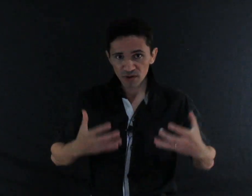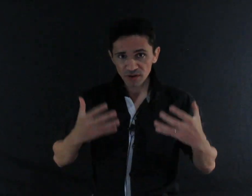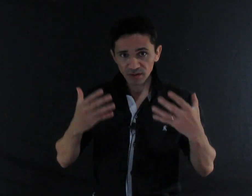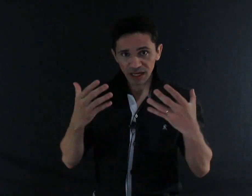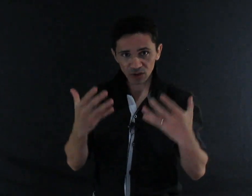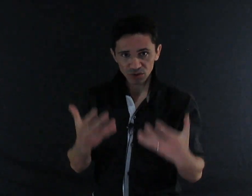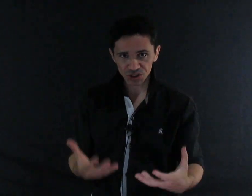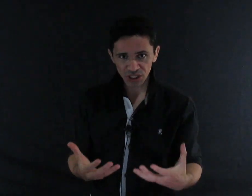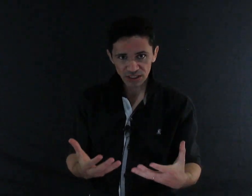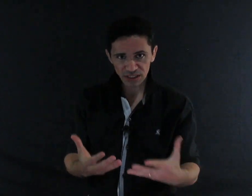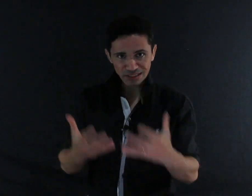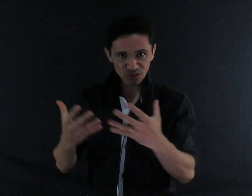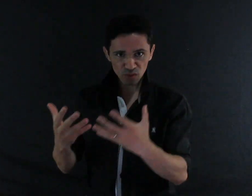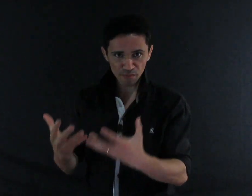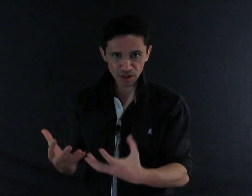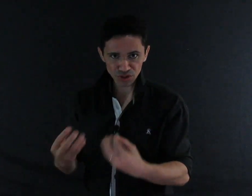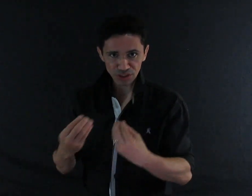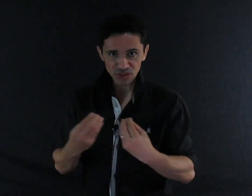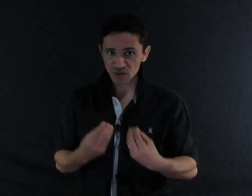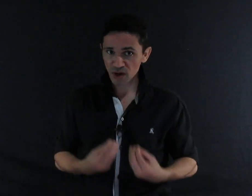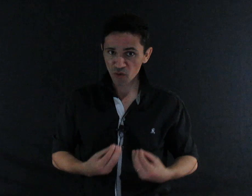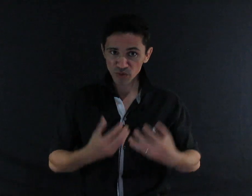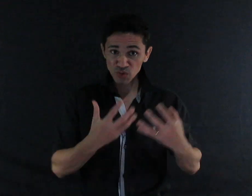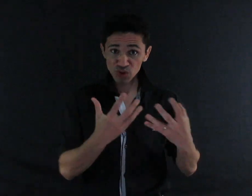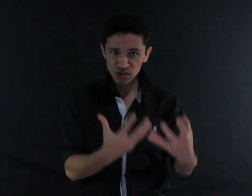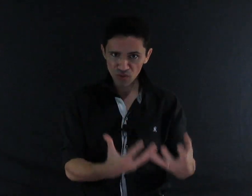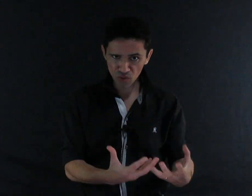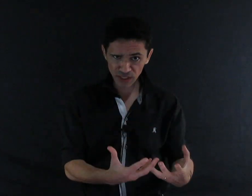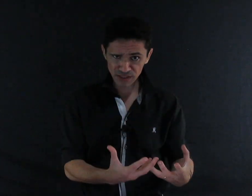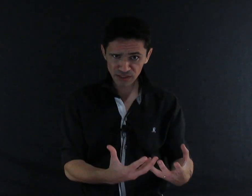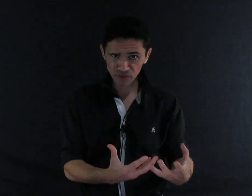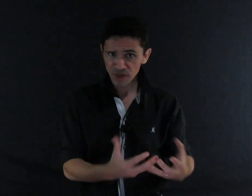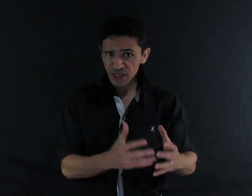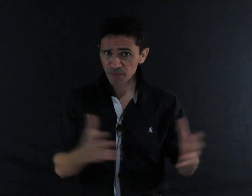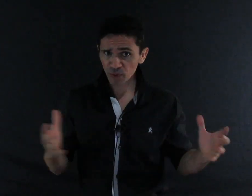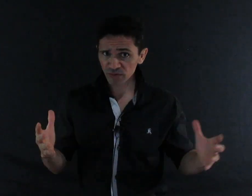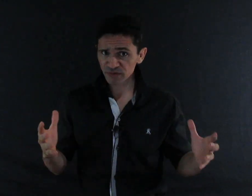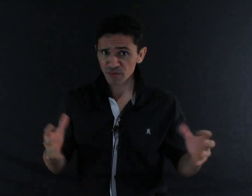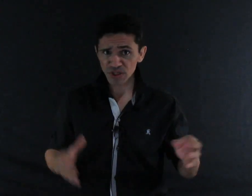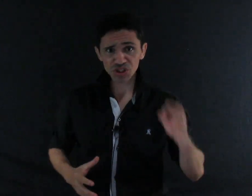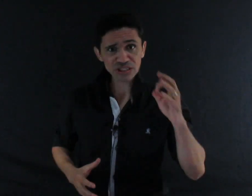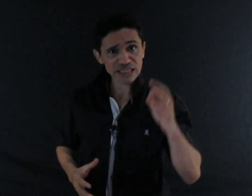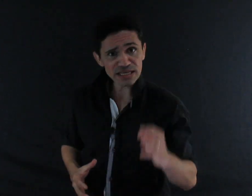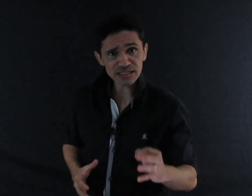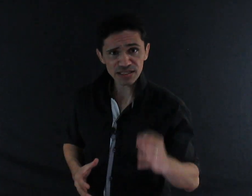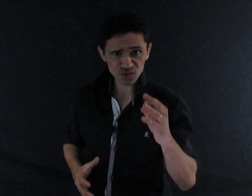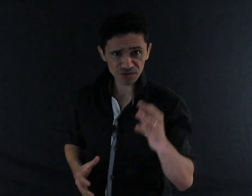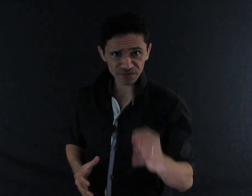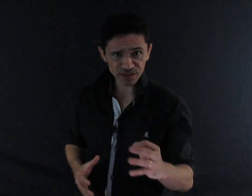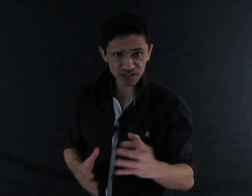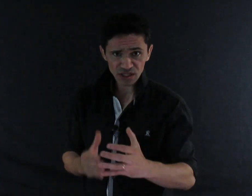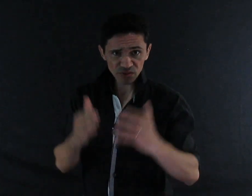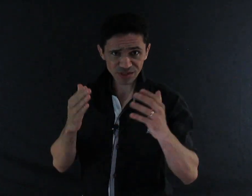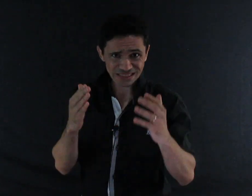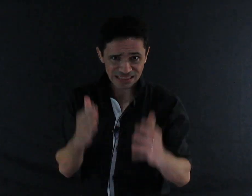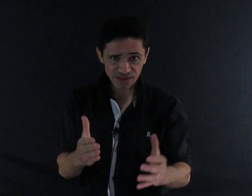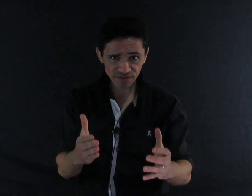alojadas na sua mente, na sua alma, no seu coração, que provavelmente desde a sua infância você teve,